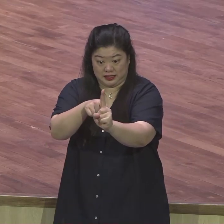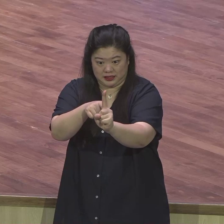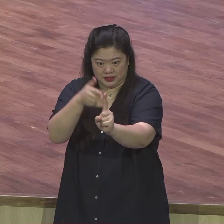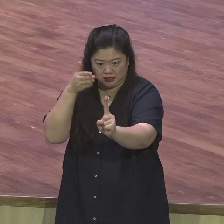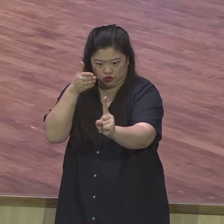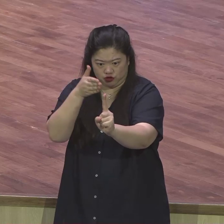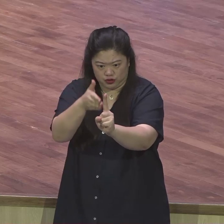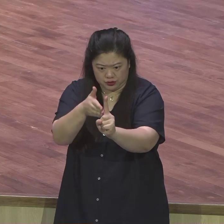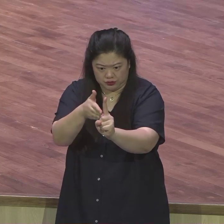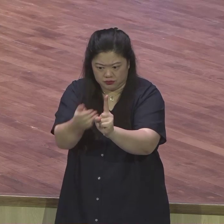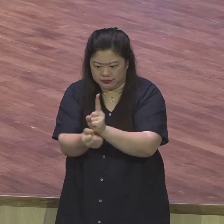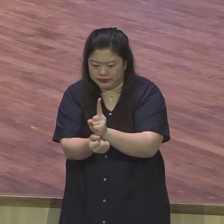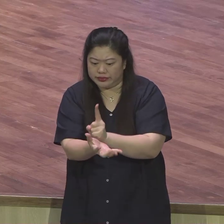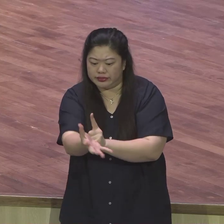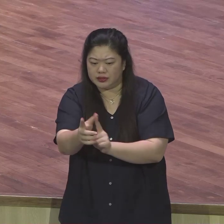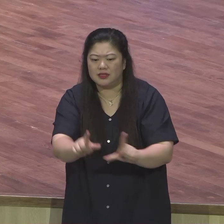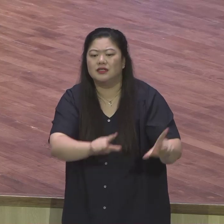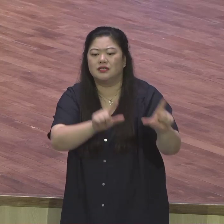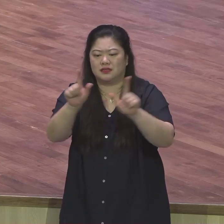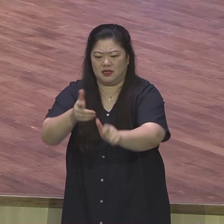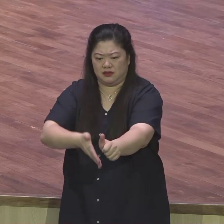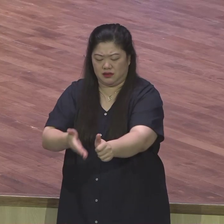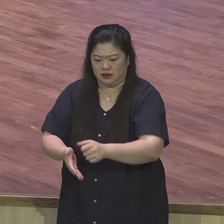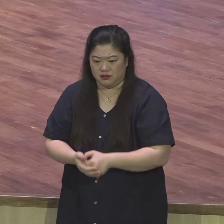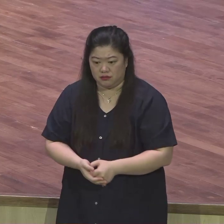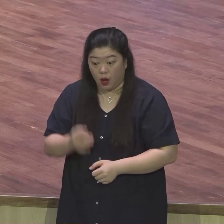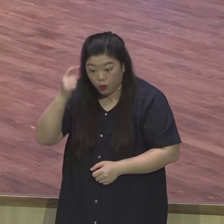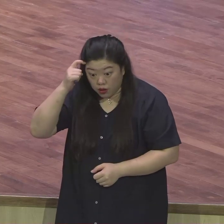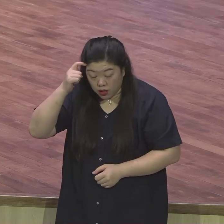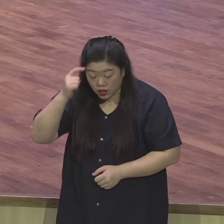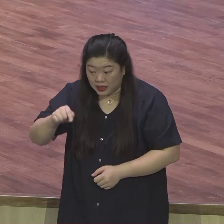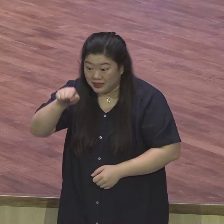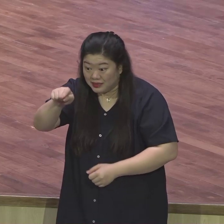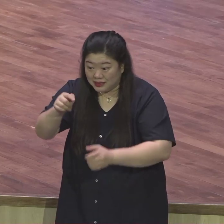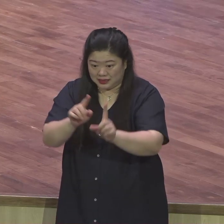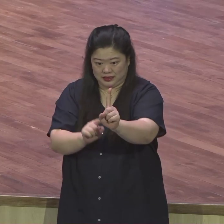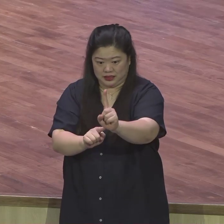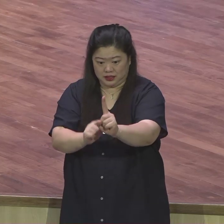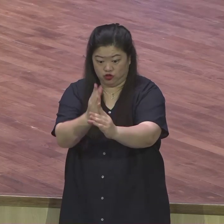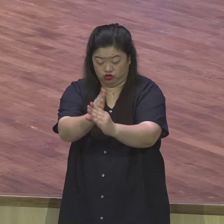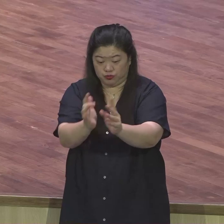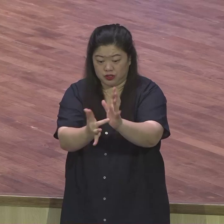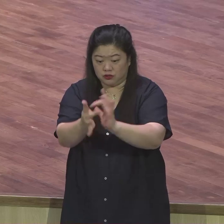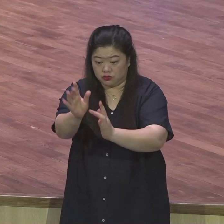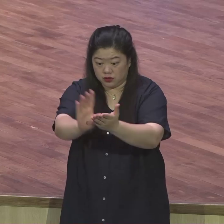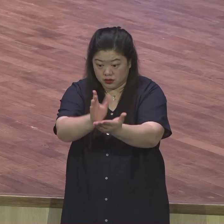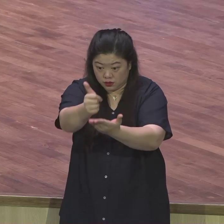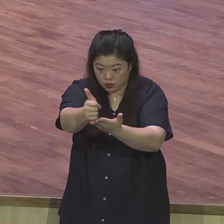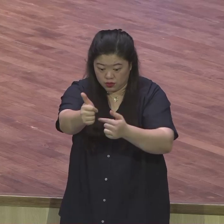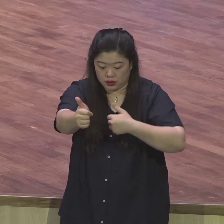나를 위해 사는 게 아닌 그리스도를 사는데 내가 그게 무슨 말이냐 그리스도 위에 산다가 무슨 말이냐